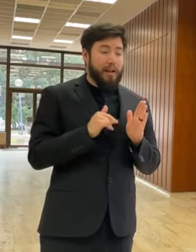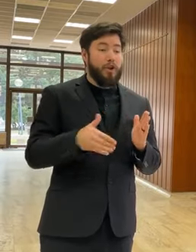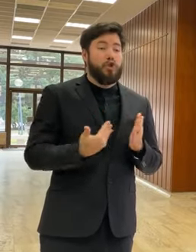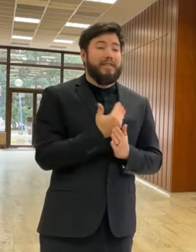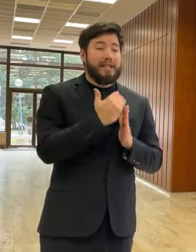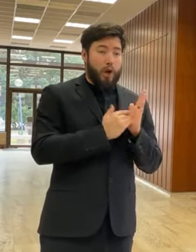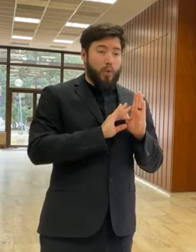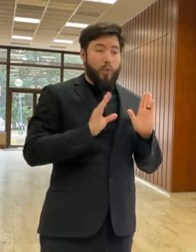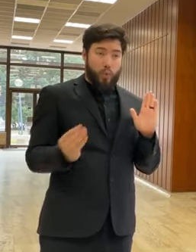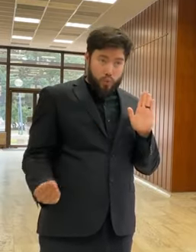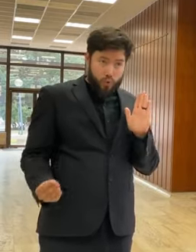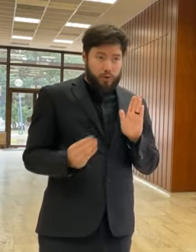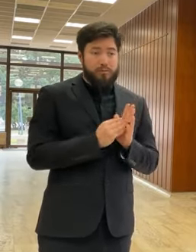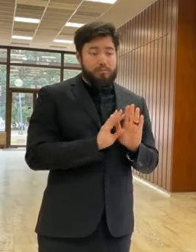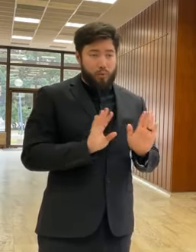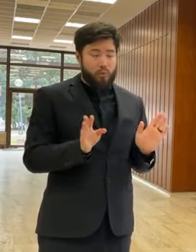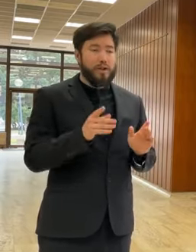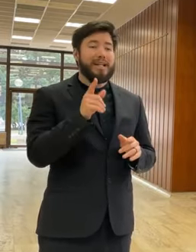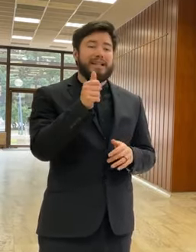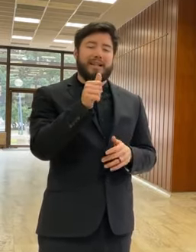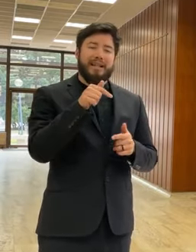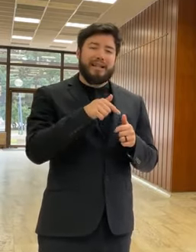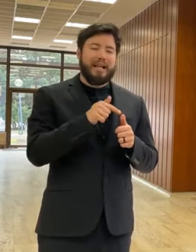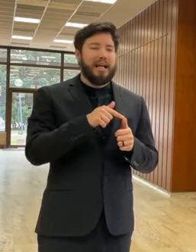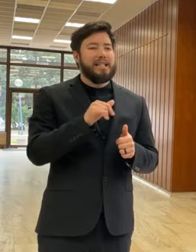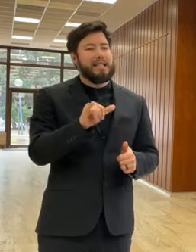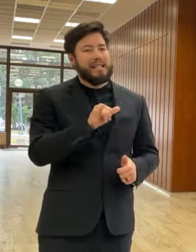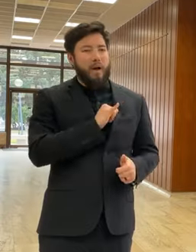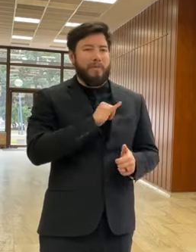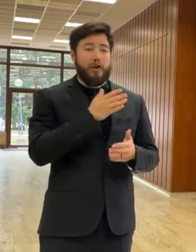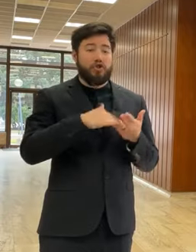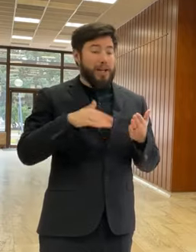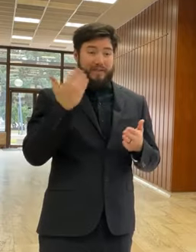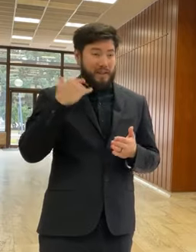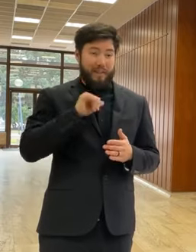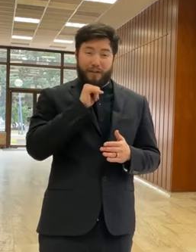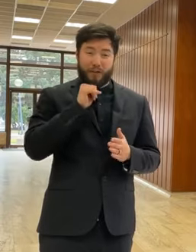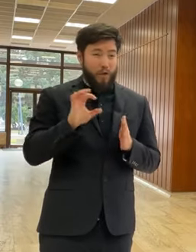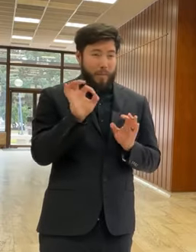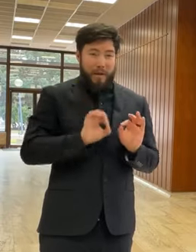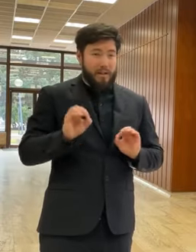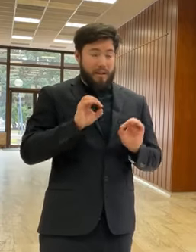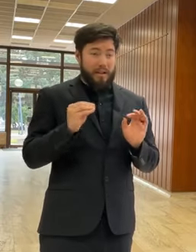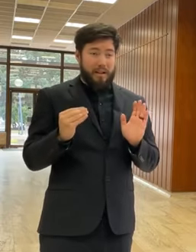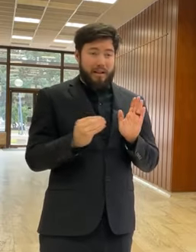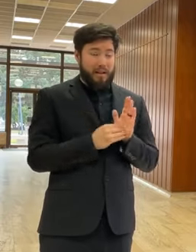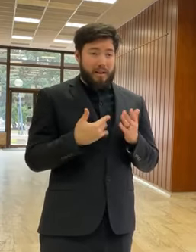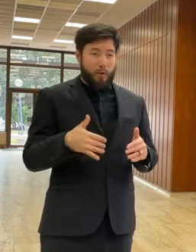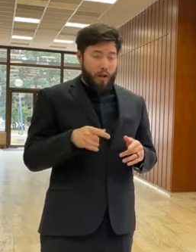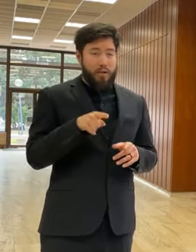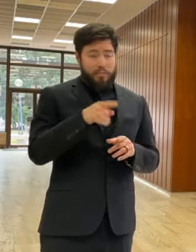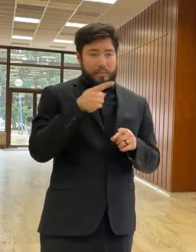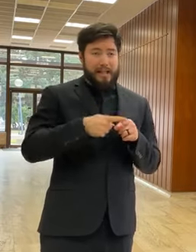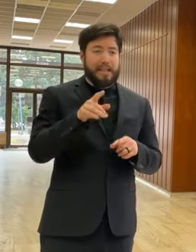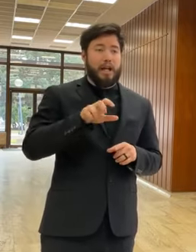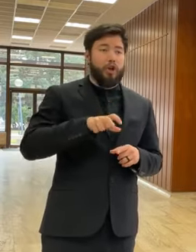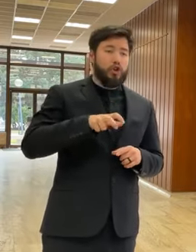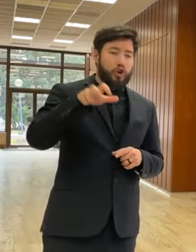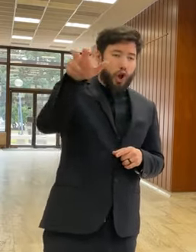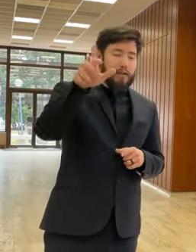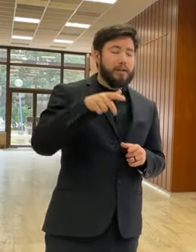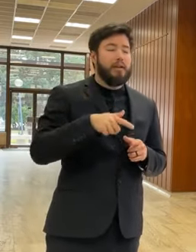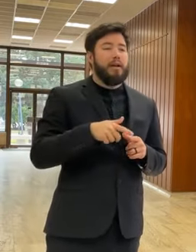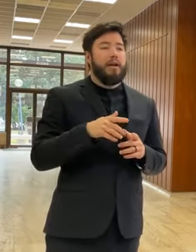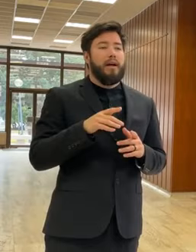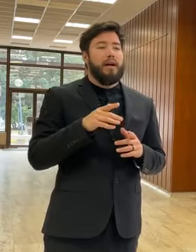premietnuté. A je tam jedna veľmi zaujímavá časť, ktorú sme nemali pokrytú vôbec. A je to požiadavka doby. A to sú drony alebo